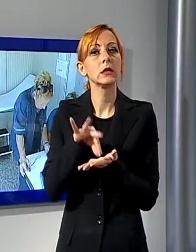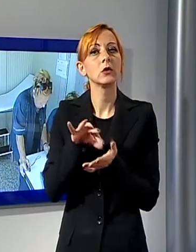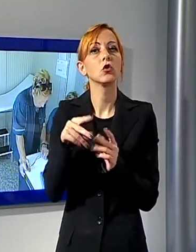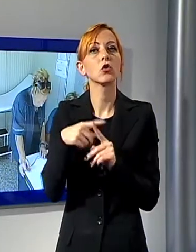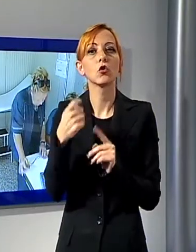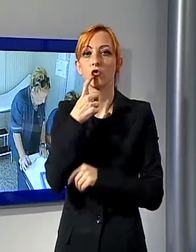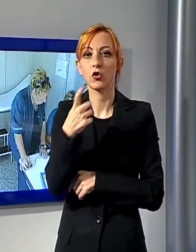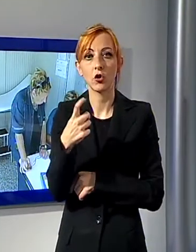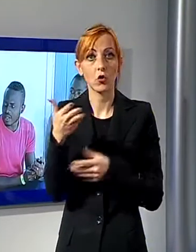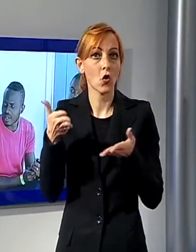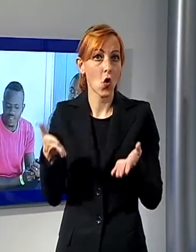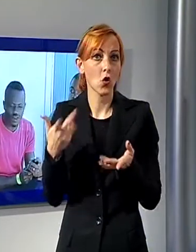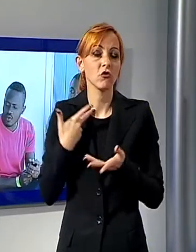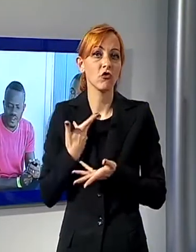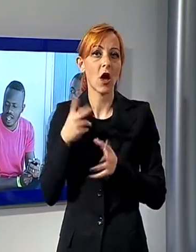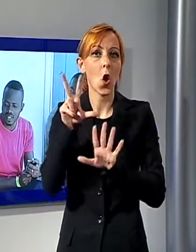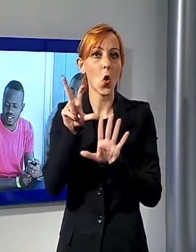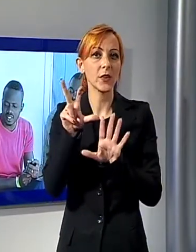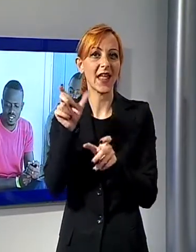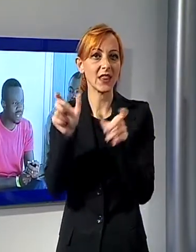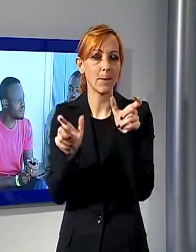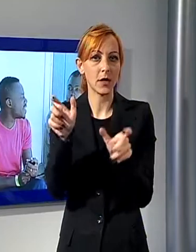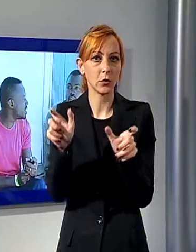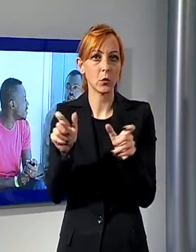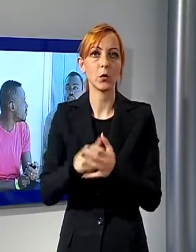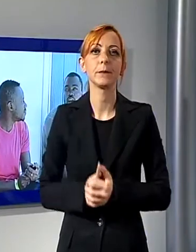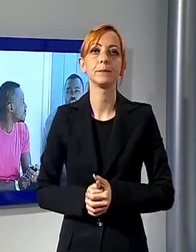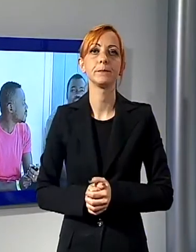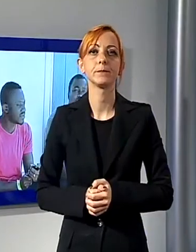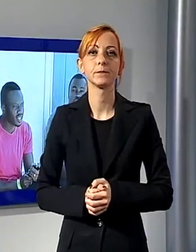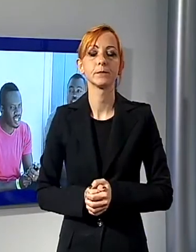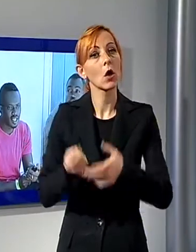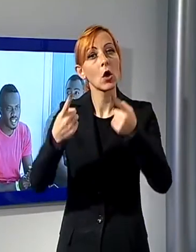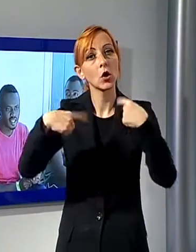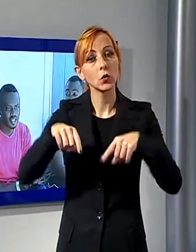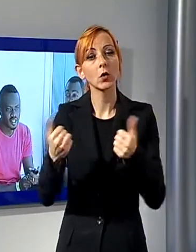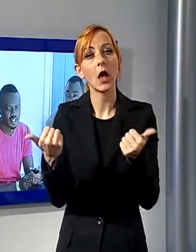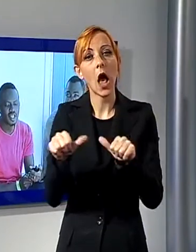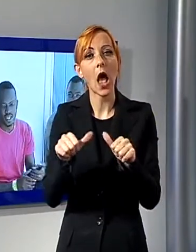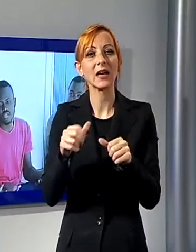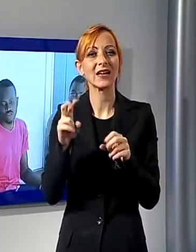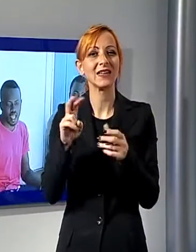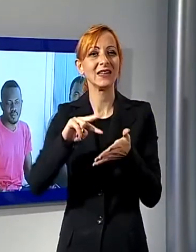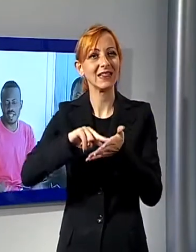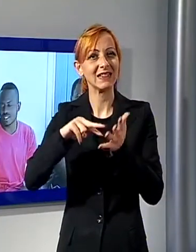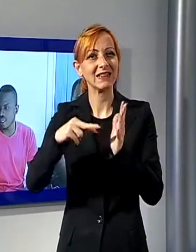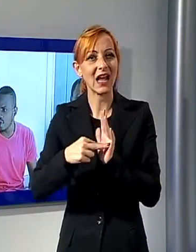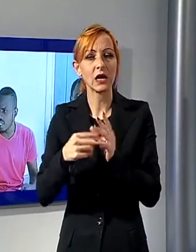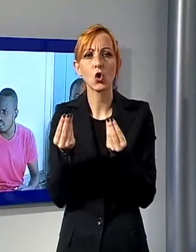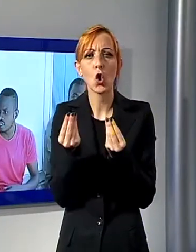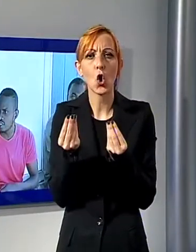accolti 80 richiedenti asilo. La riunione ha affrontato poi alcuni aspetti tecnici riguardanti le modalità di accoglienza dei